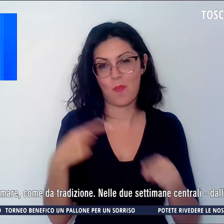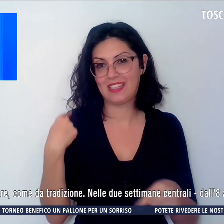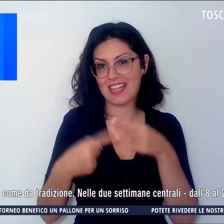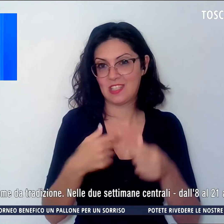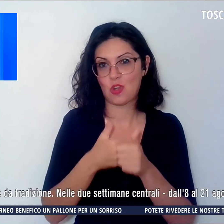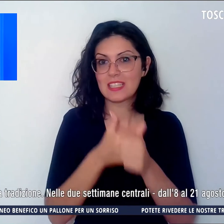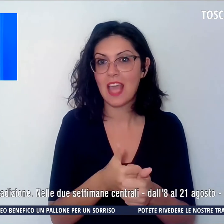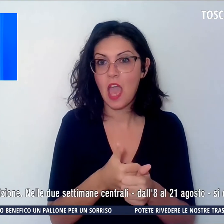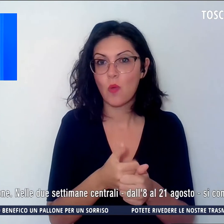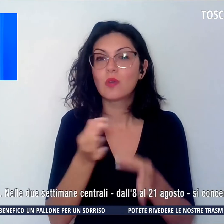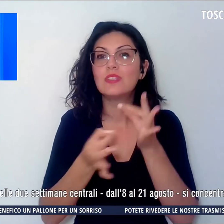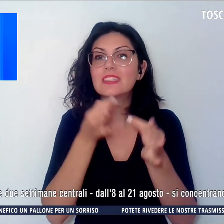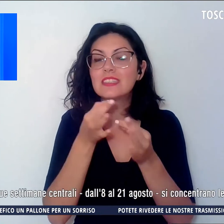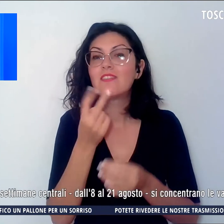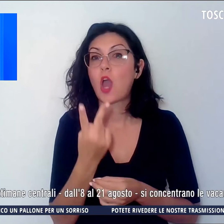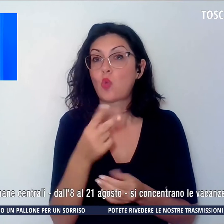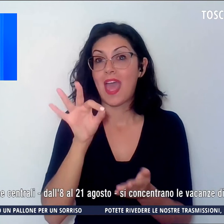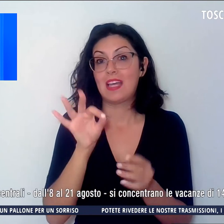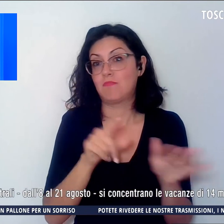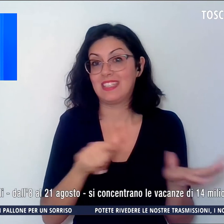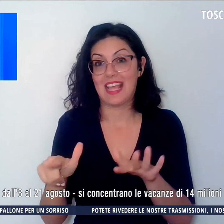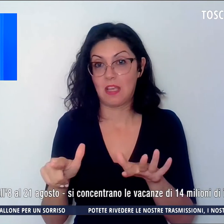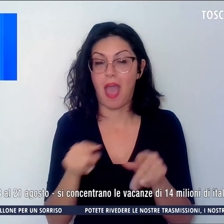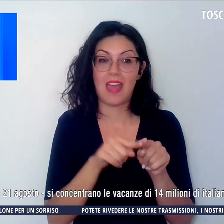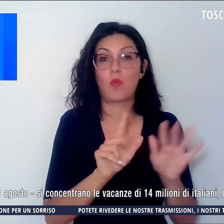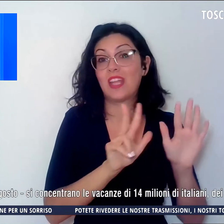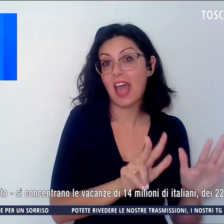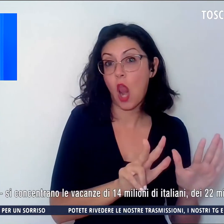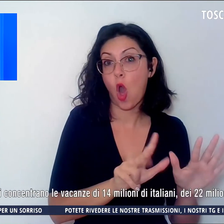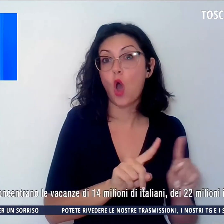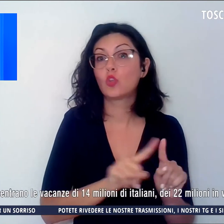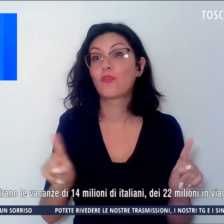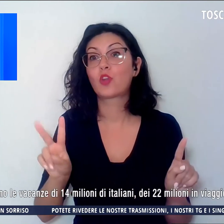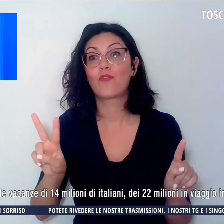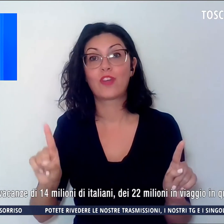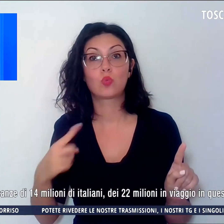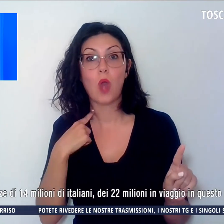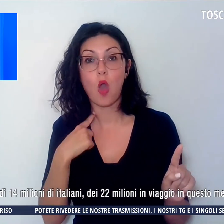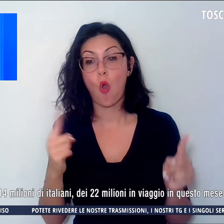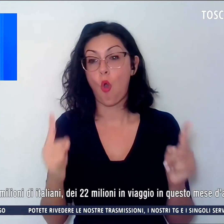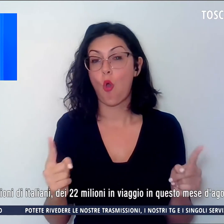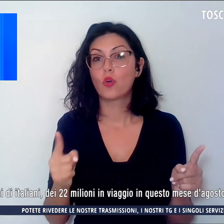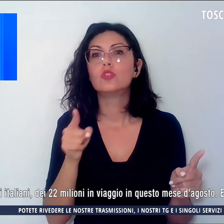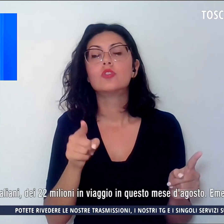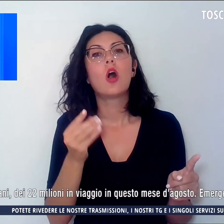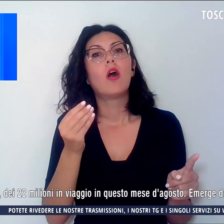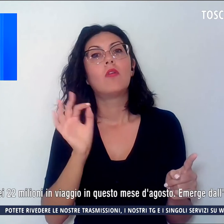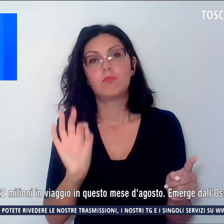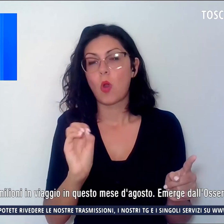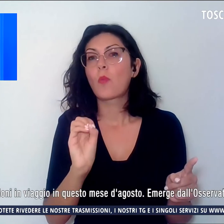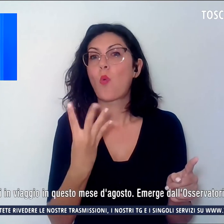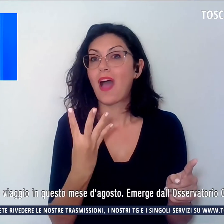settimane centrali, cioè quelle che vanno dall'8 al 21 agosto, si concentreranno, pensate, le vacanze di 14